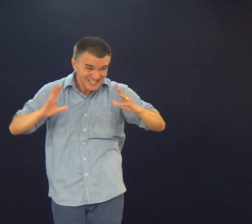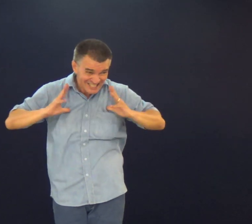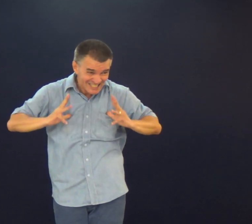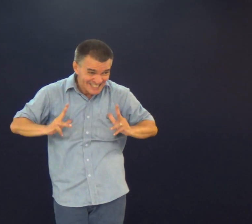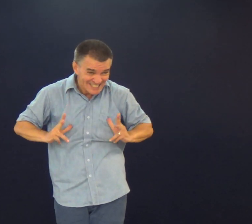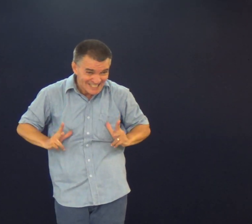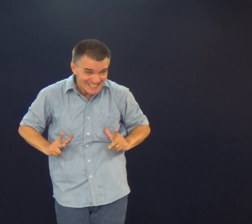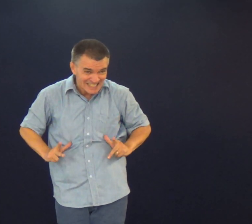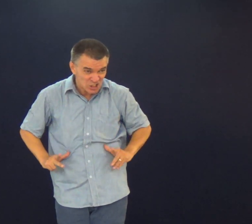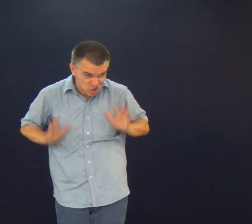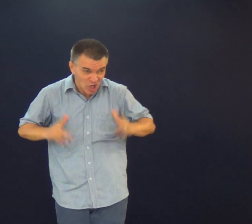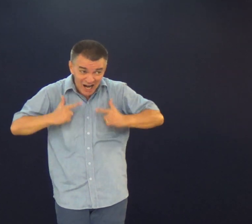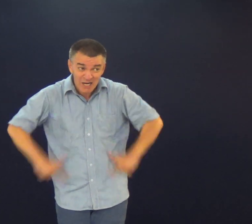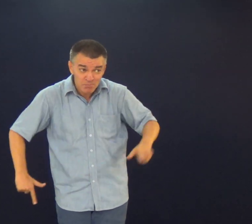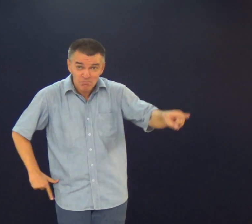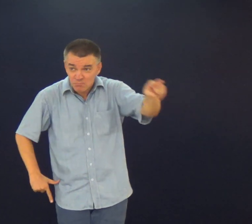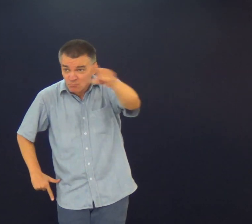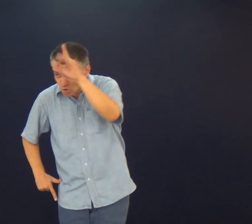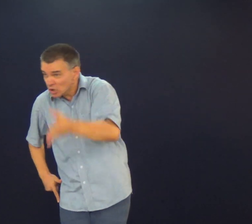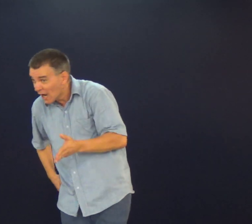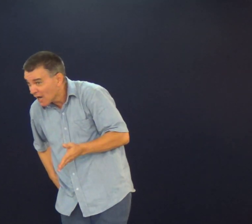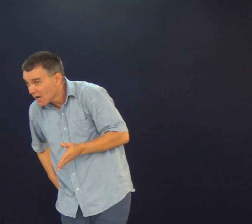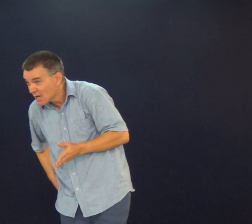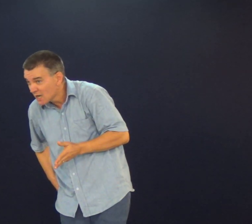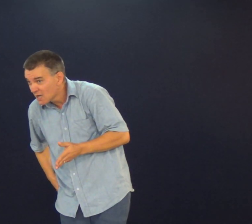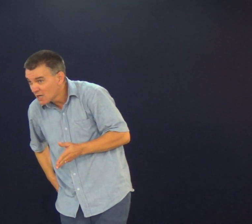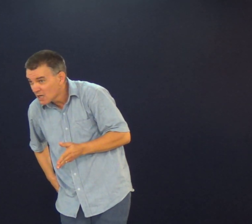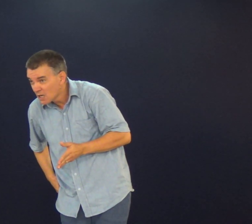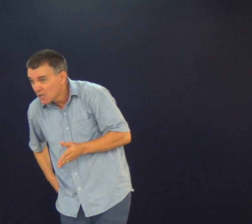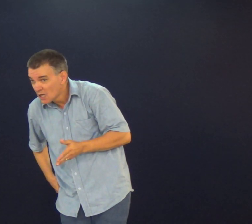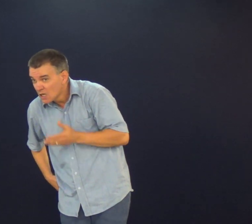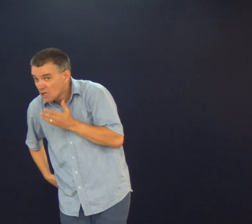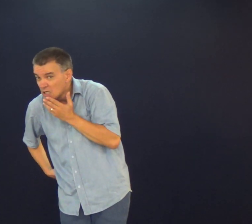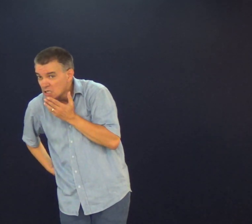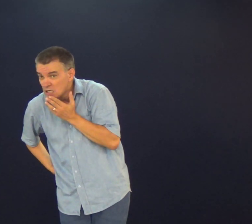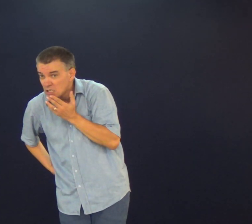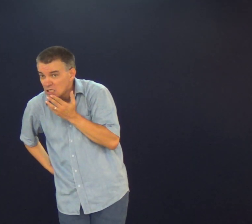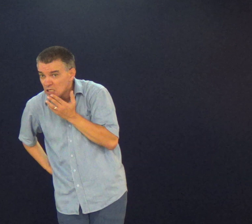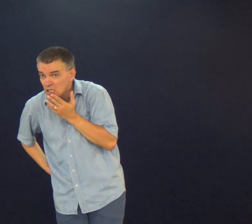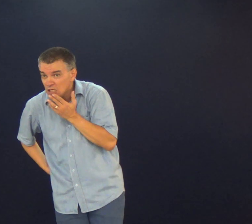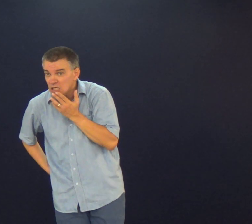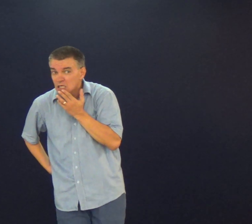Certo? Você quer se tornar uma pessoa pura? Já tem se purificado? Ou não?